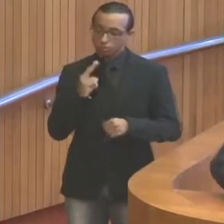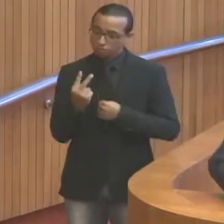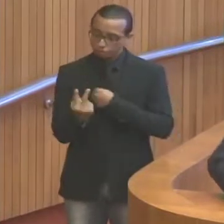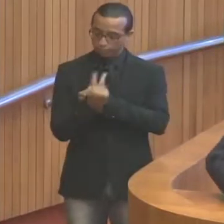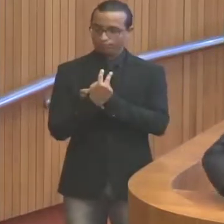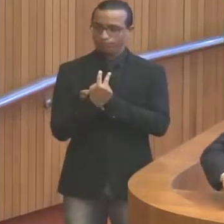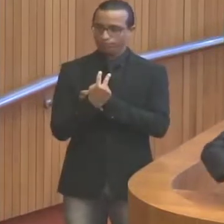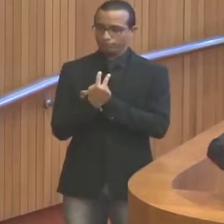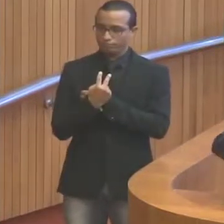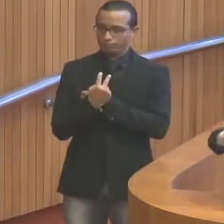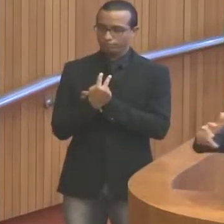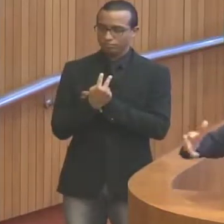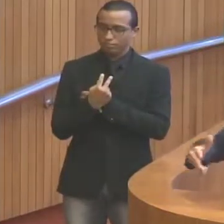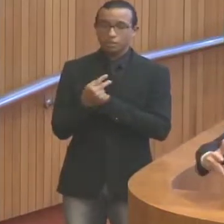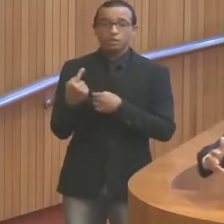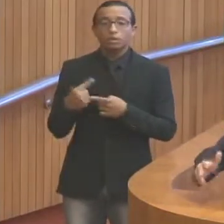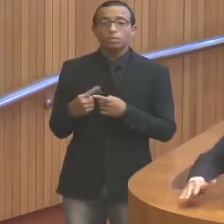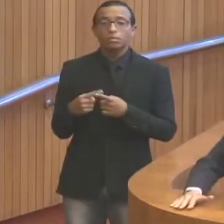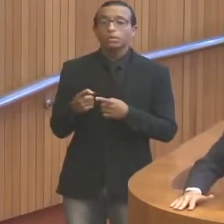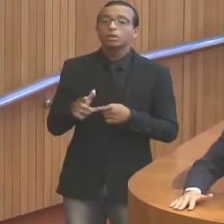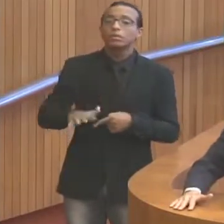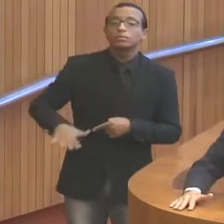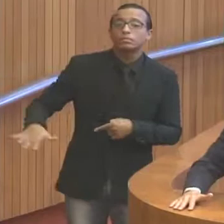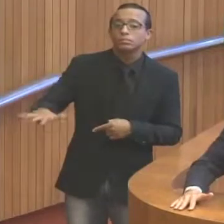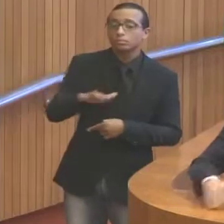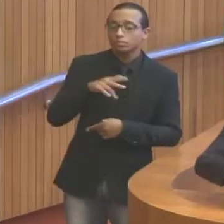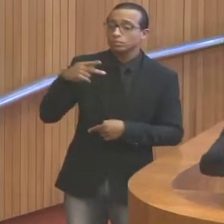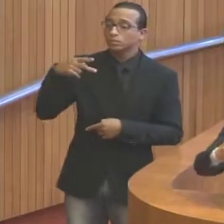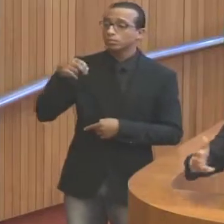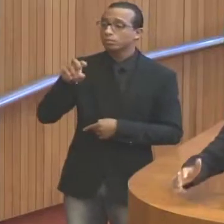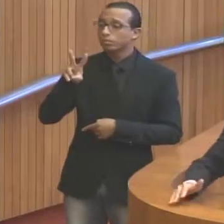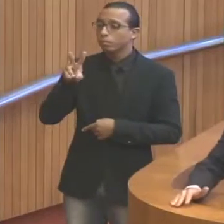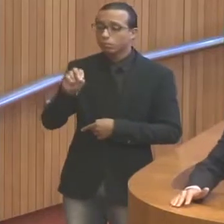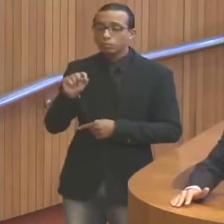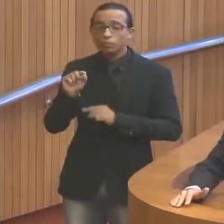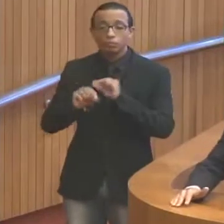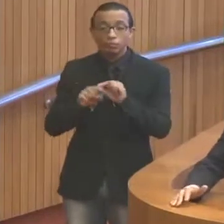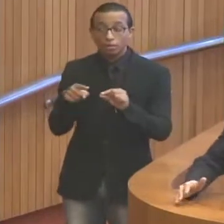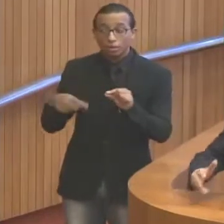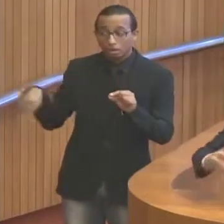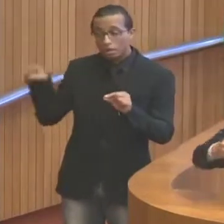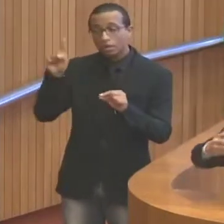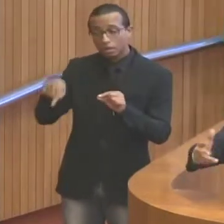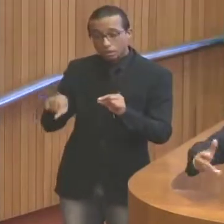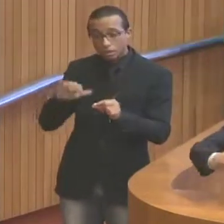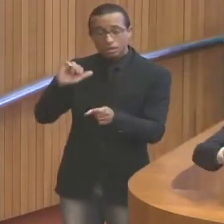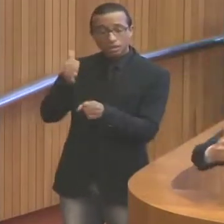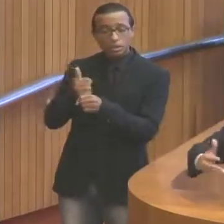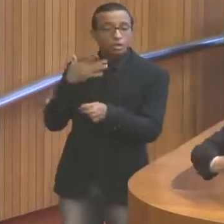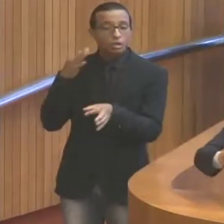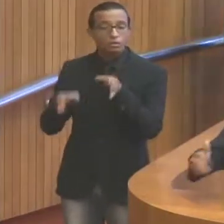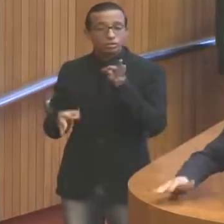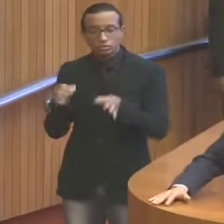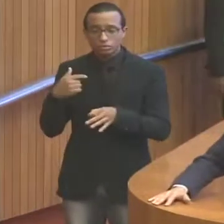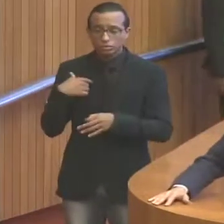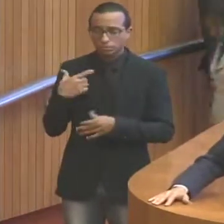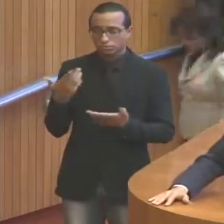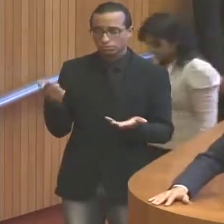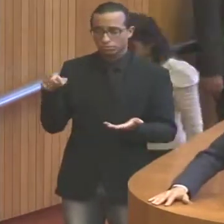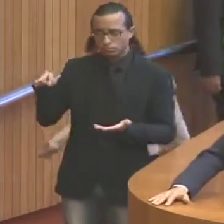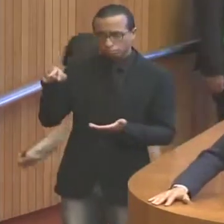porque a população, de modo geral, são juízes e, de certa forma, quando